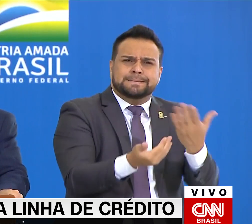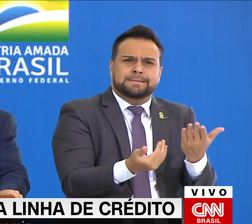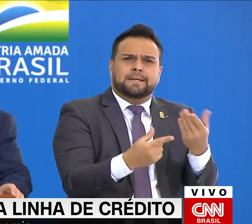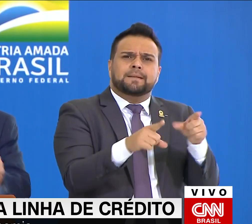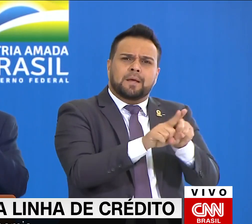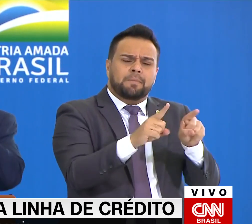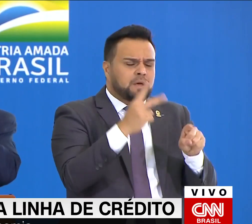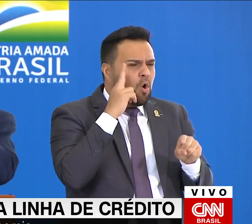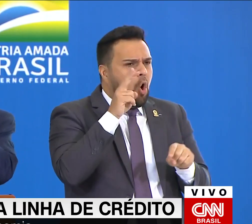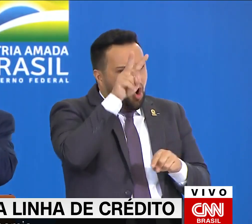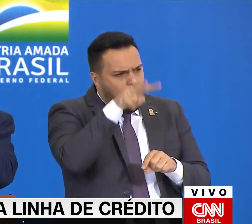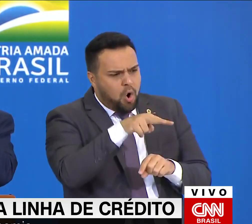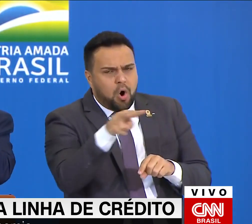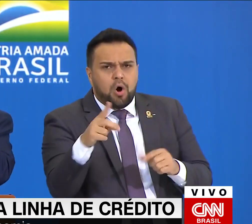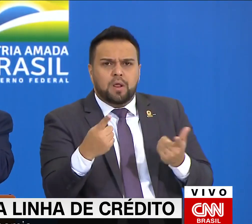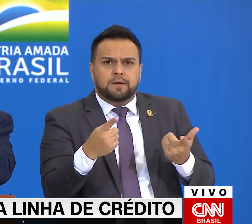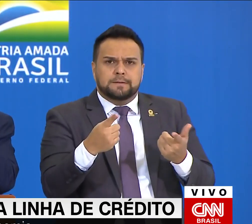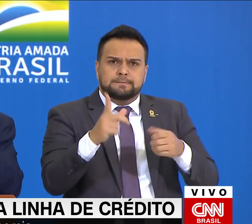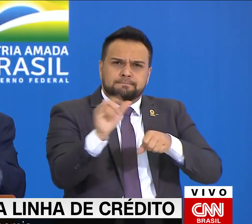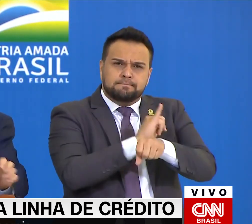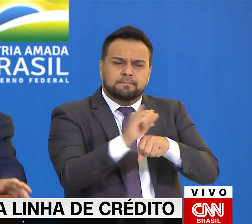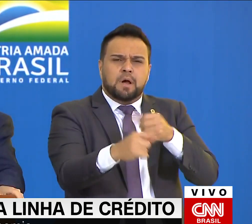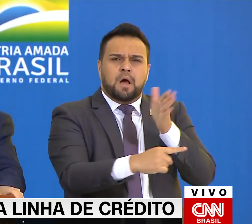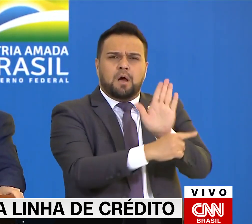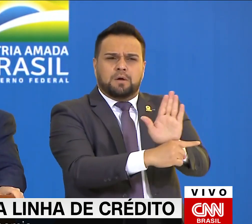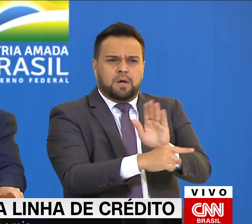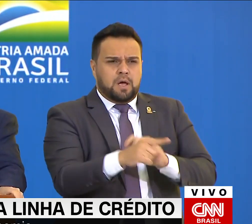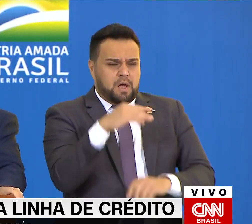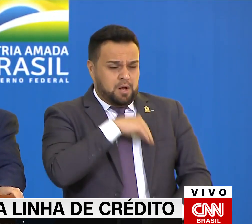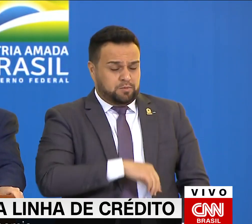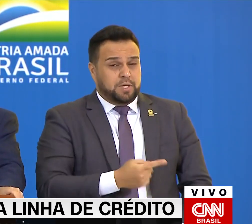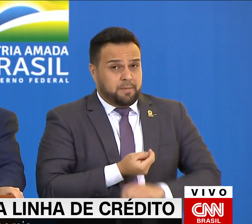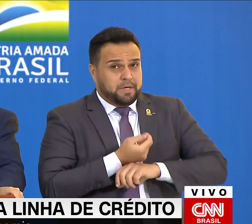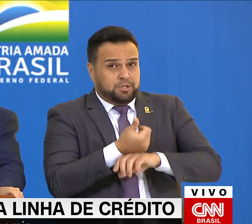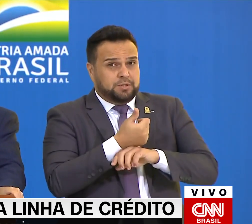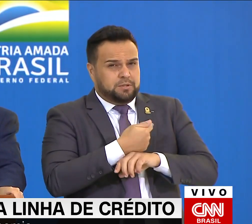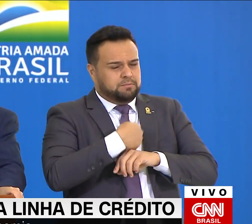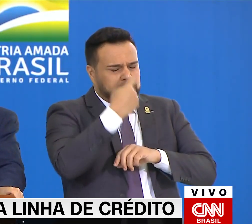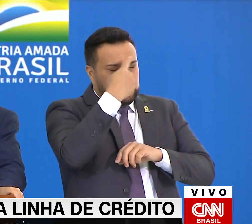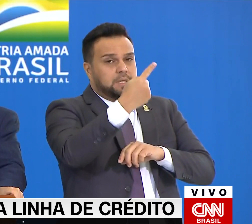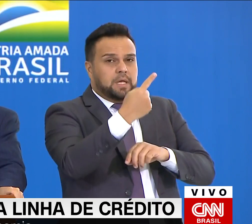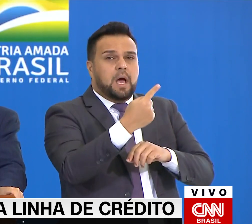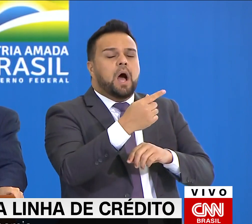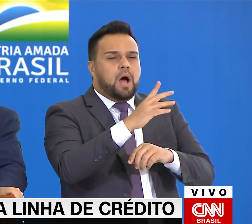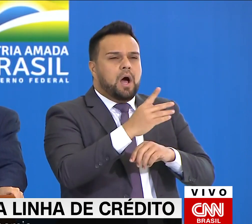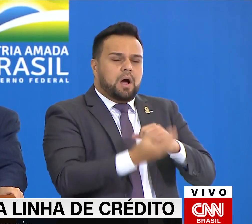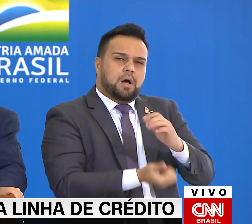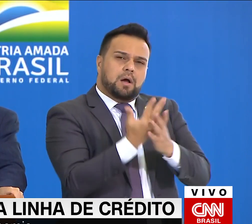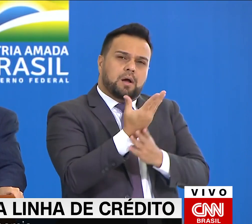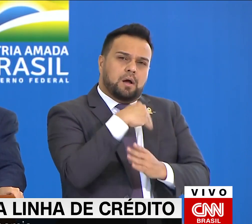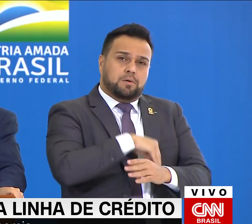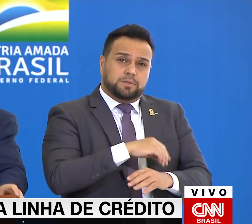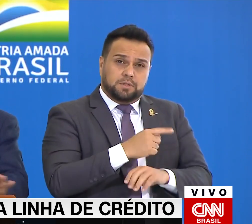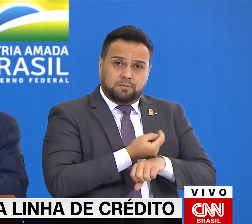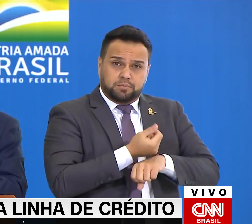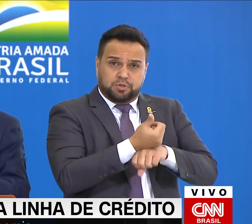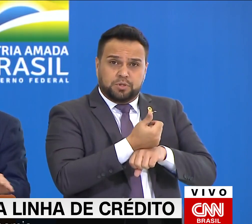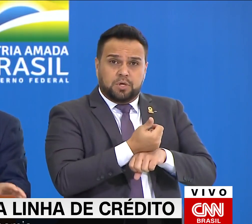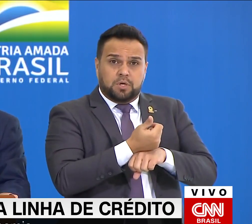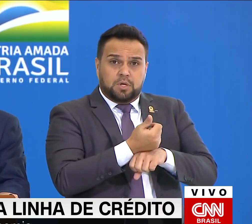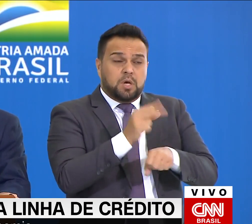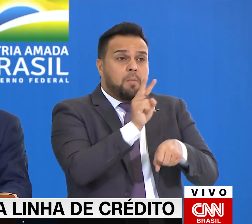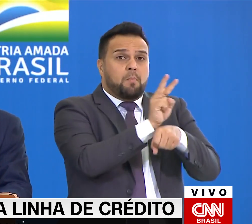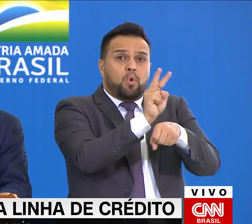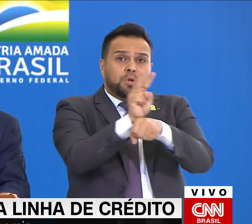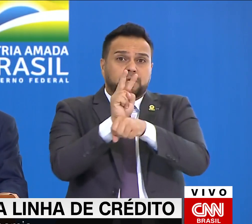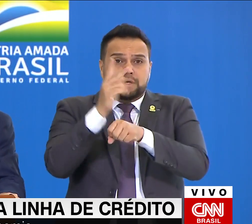medidas. E o auxílio emergencial foi uma delas, que nos permitiram proteger essas